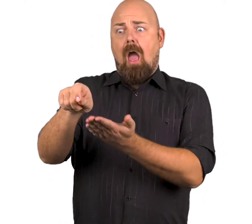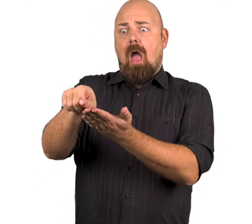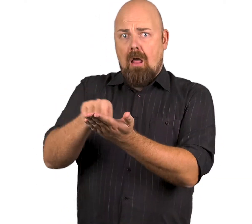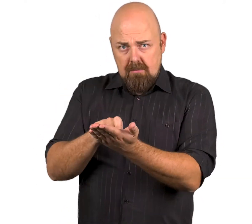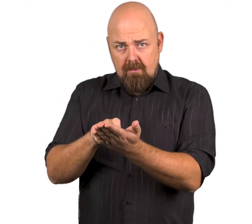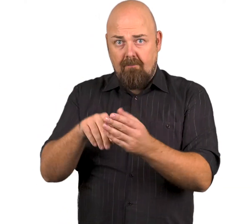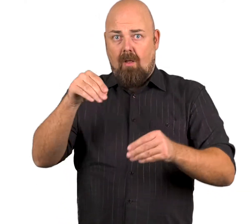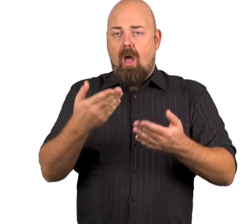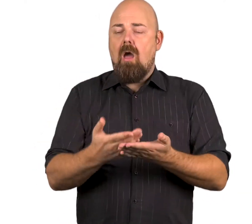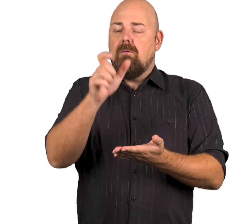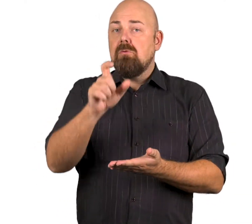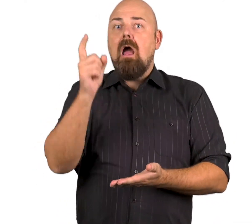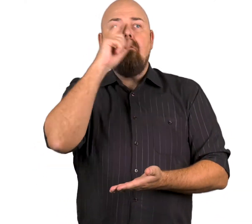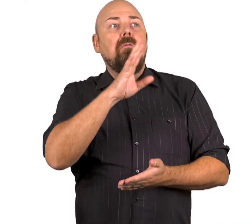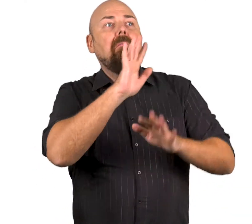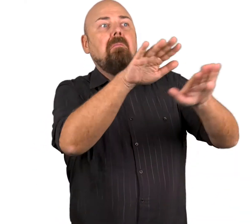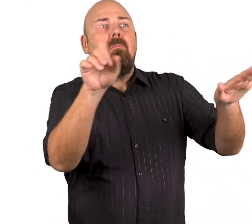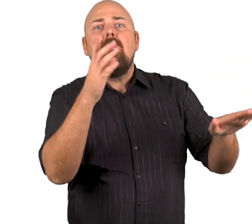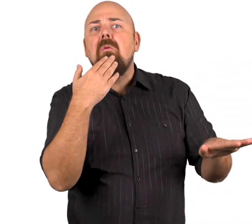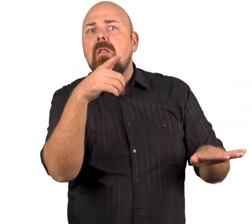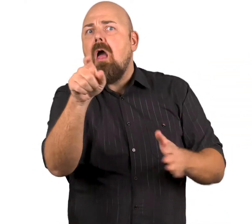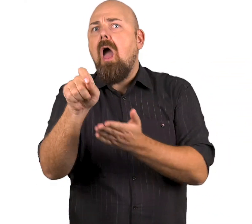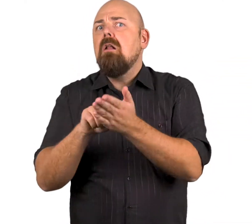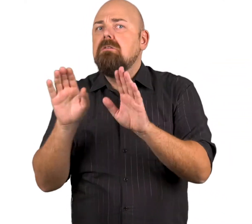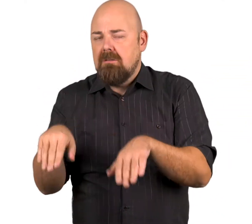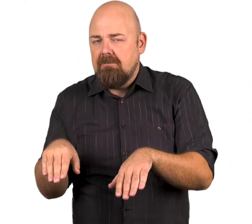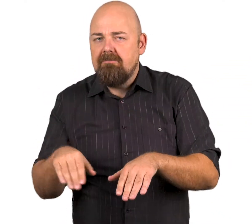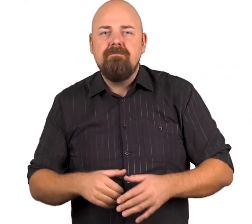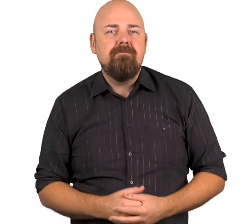Vaaliavustaja ei saa kertoa kenellekään, ketä äänestit.